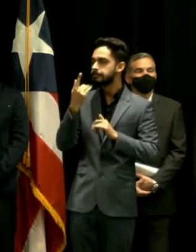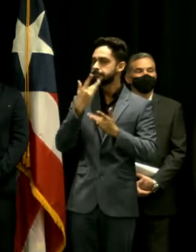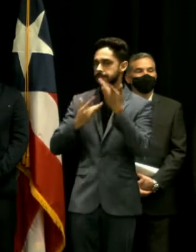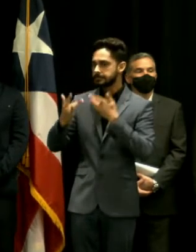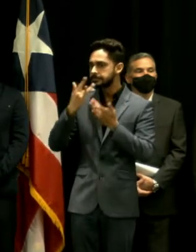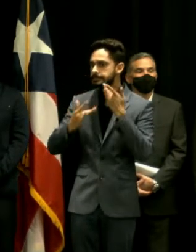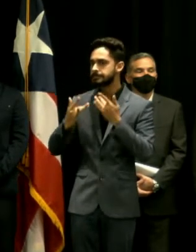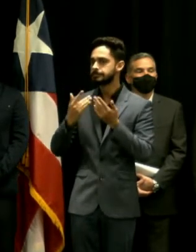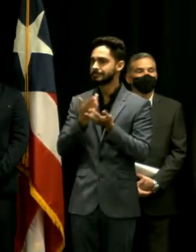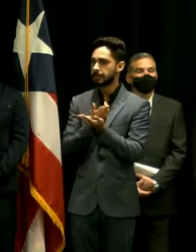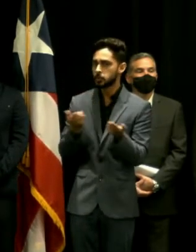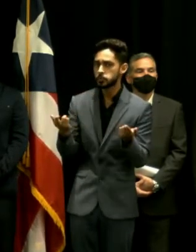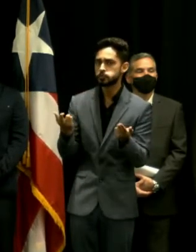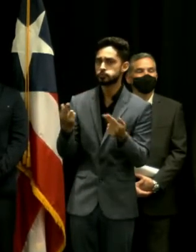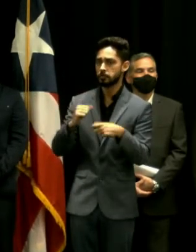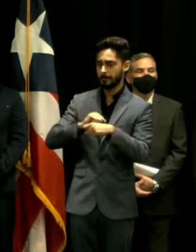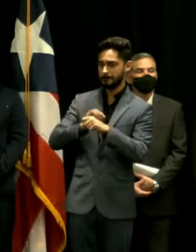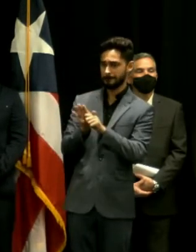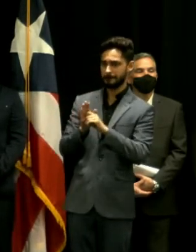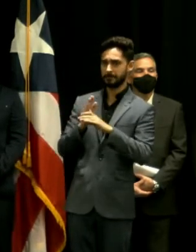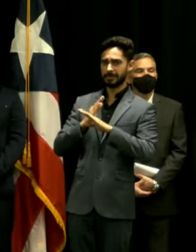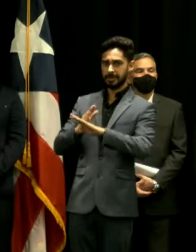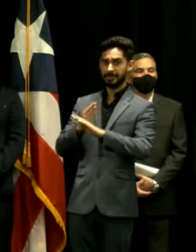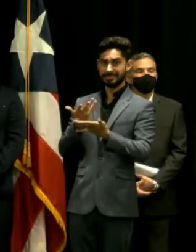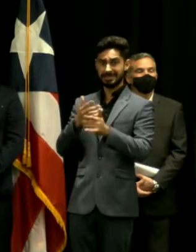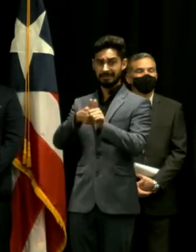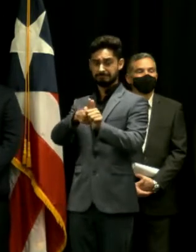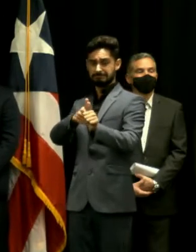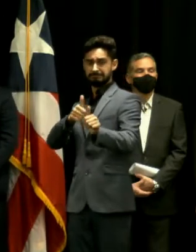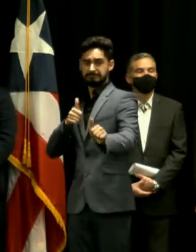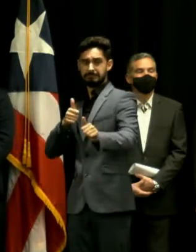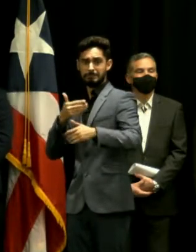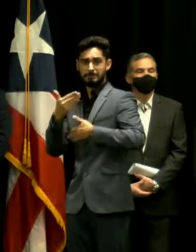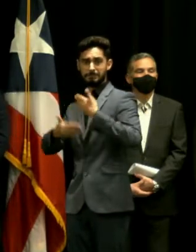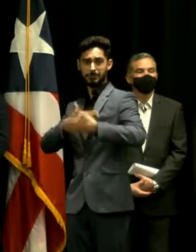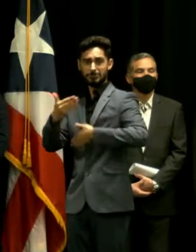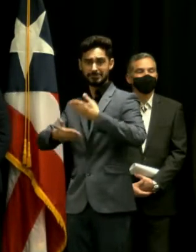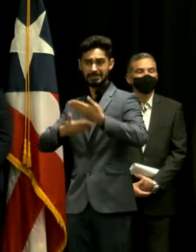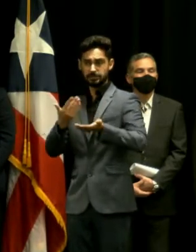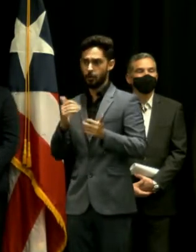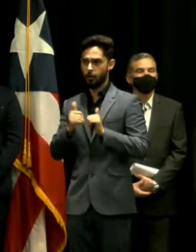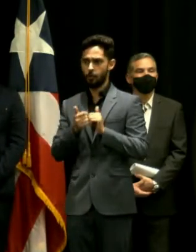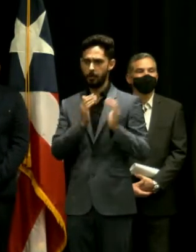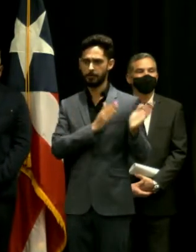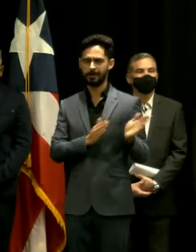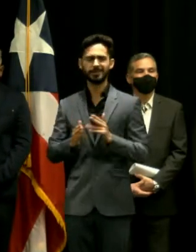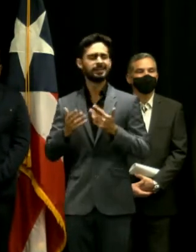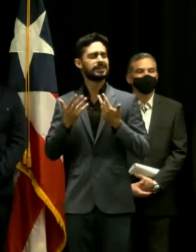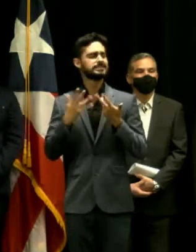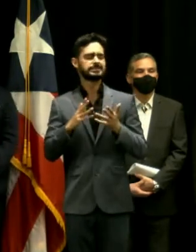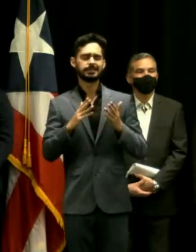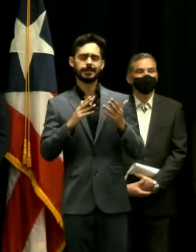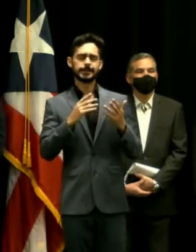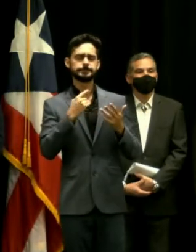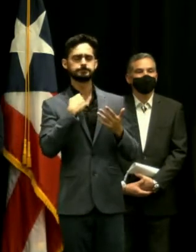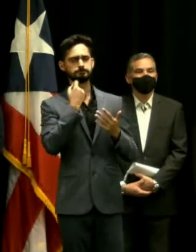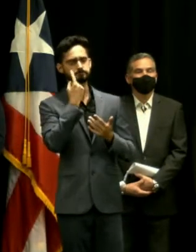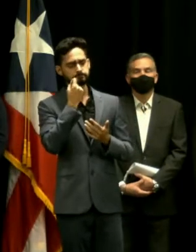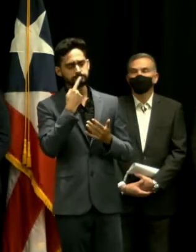esfuerzos y algunos se van a estar trabajando para estos ciudadanos en lo que podemos entonces llegar a este tipo de plan? Le hemos estado dando atención